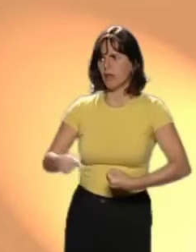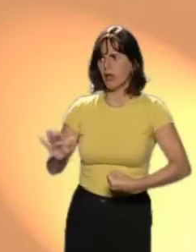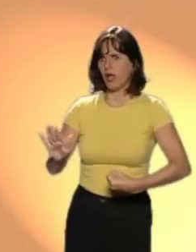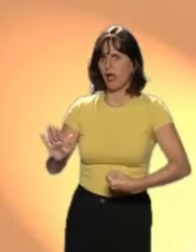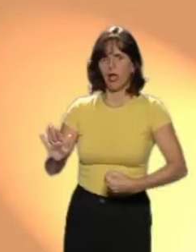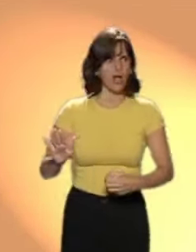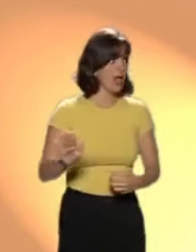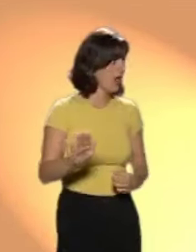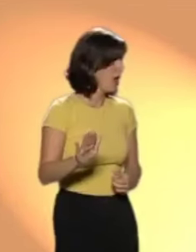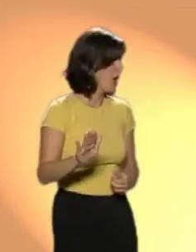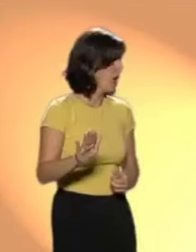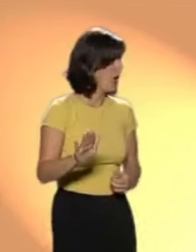valiente.